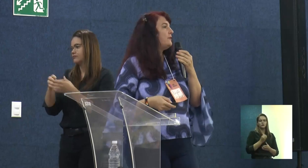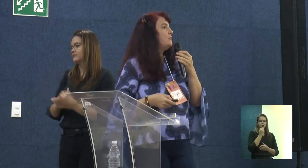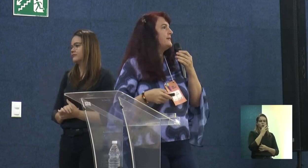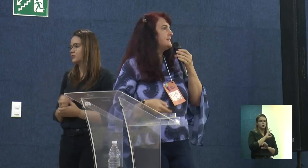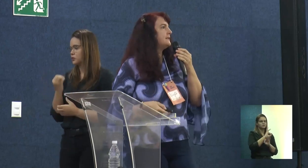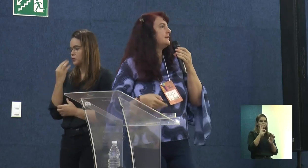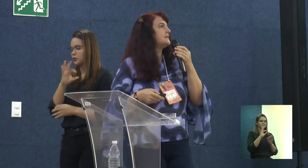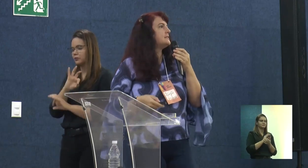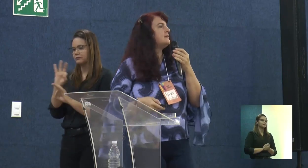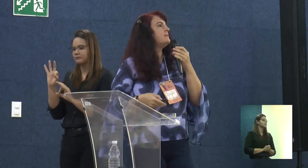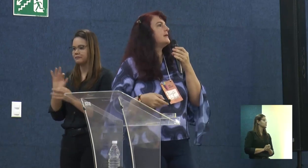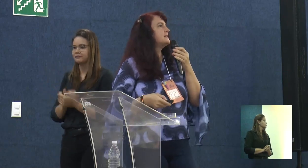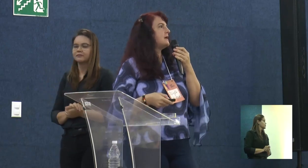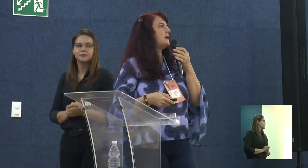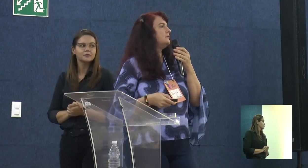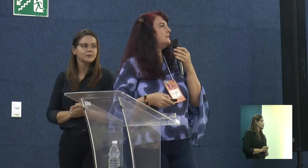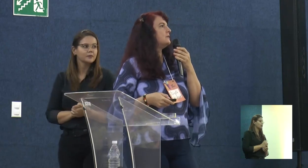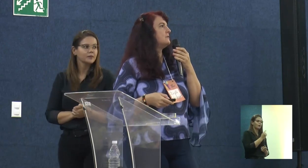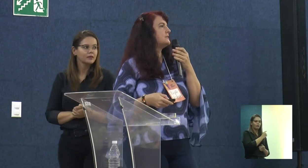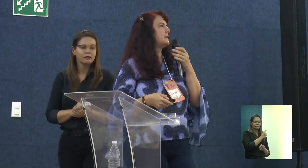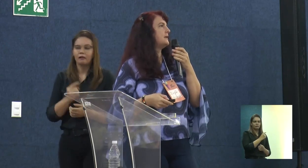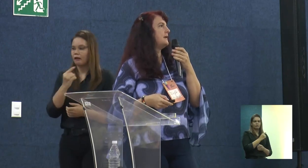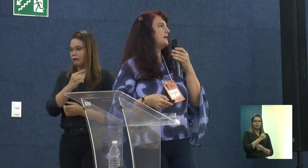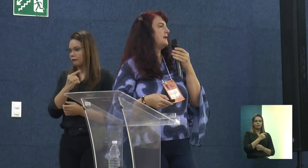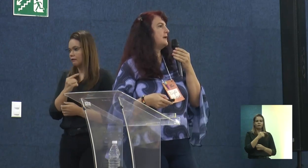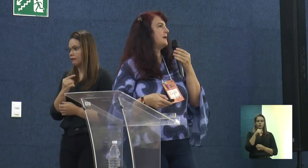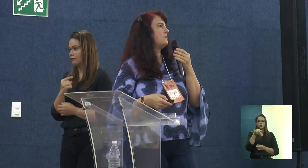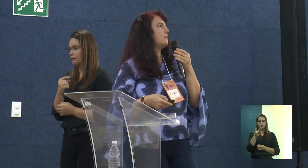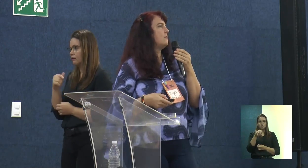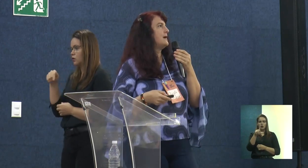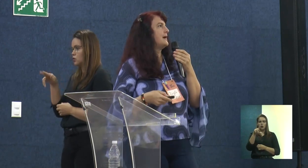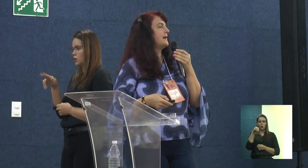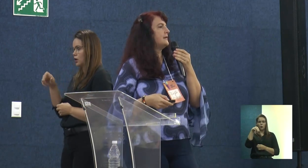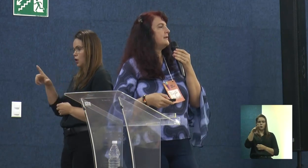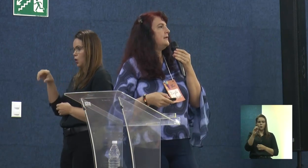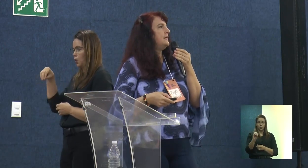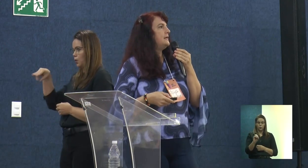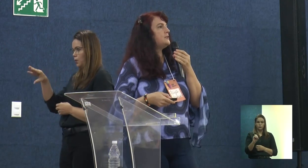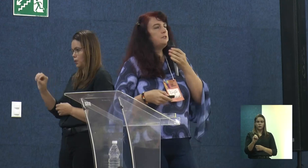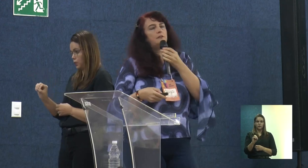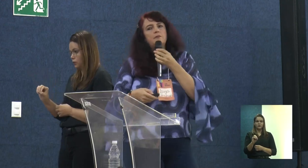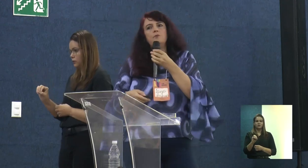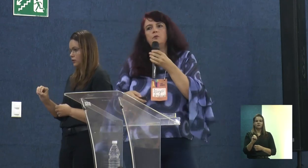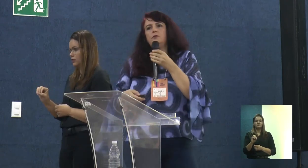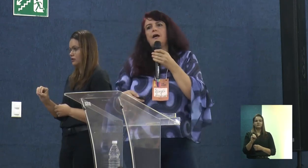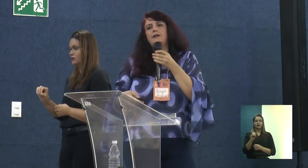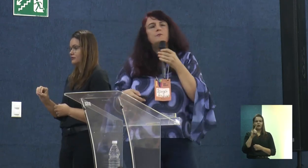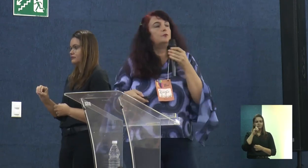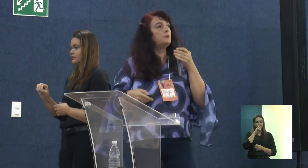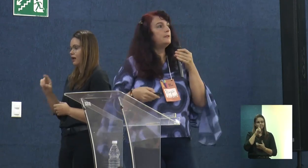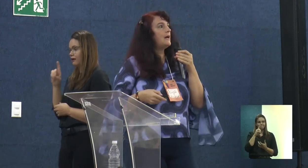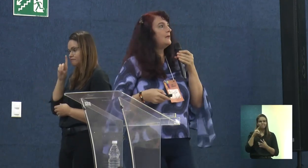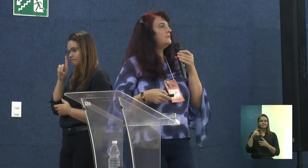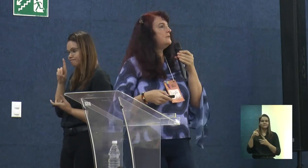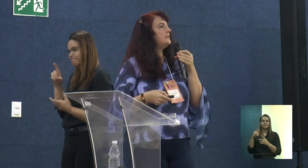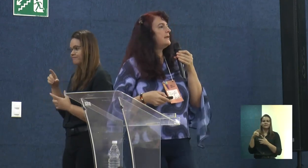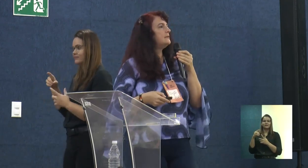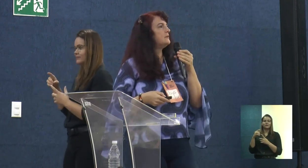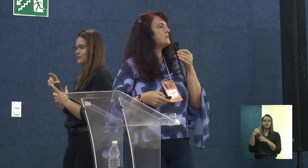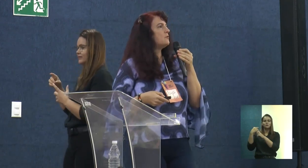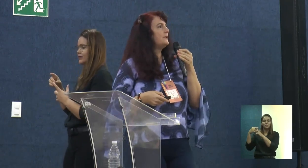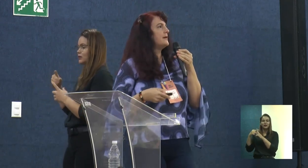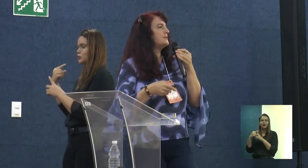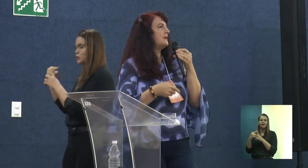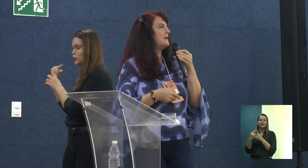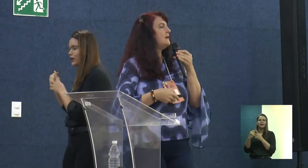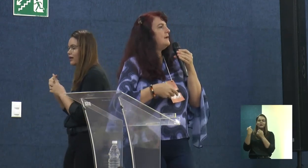O quilôme mesquita está sendo ameaçado, então, assim, é uma área que a gente tem que ter muito carinho, muito cuidado, né?